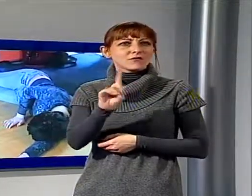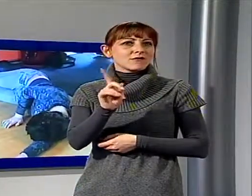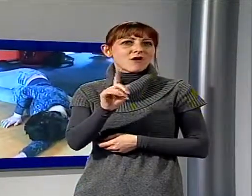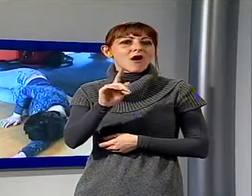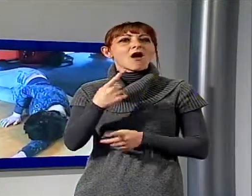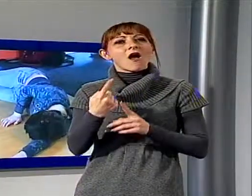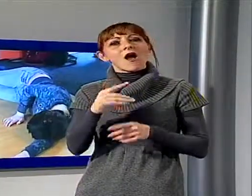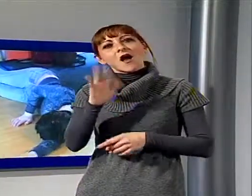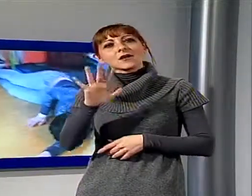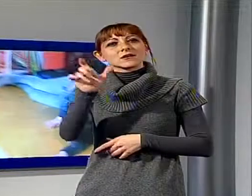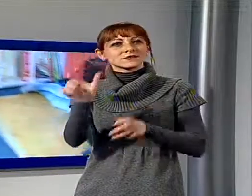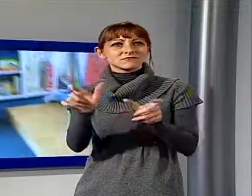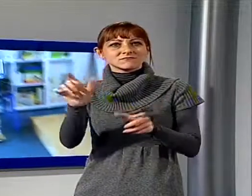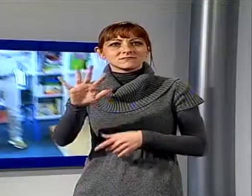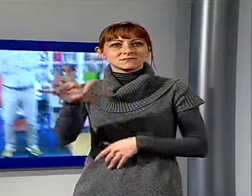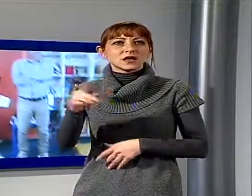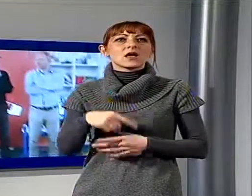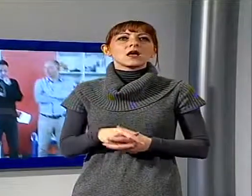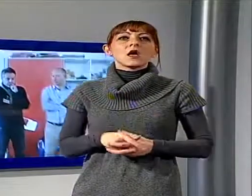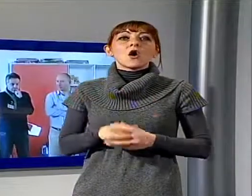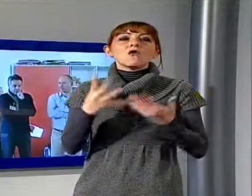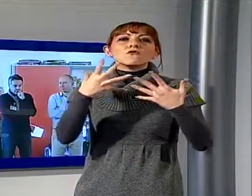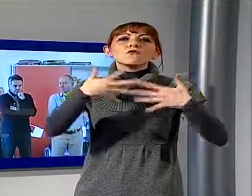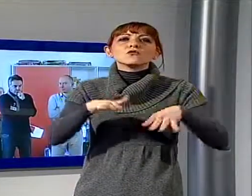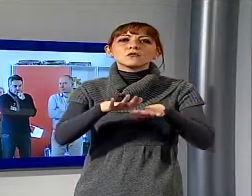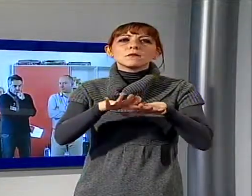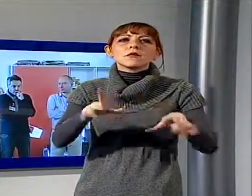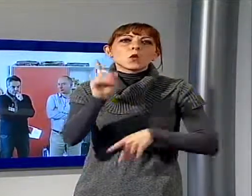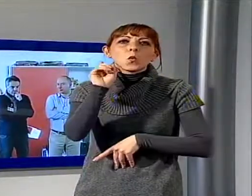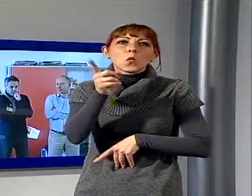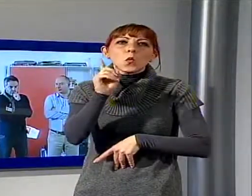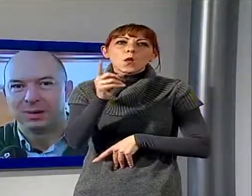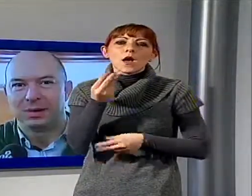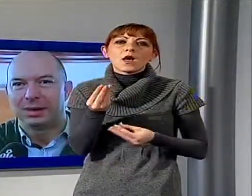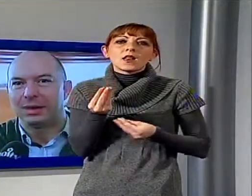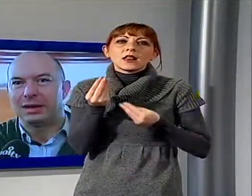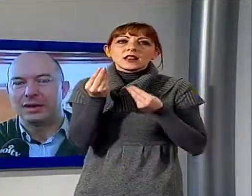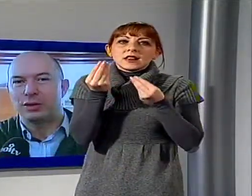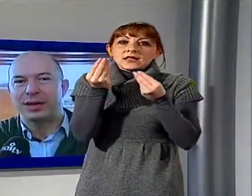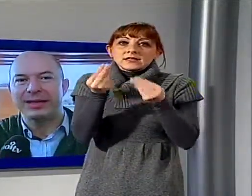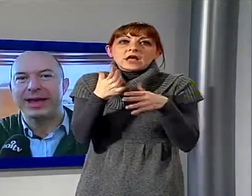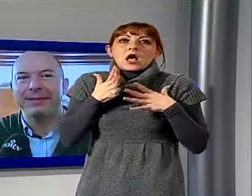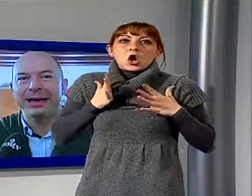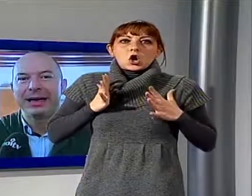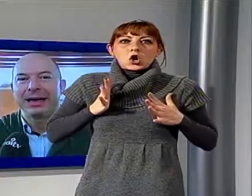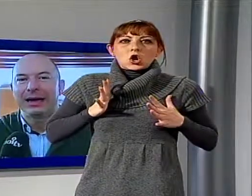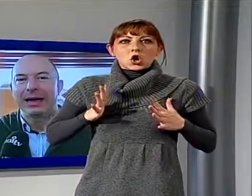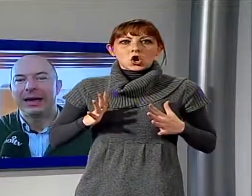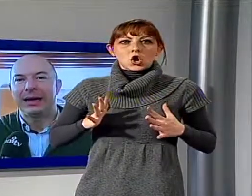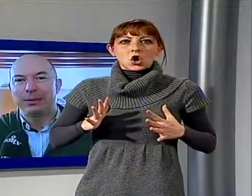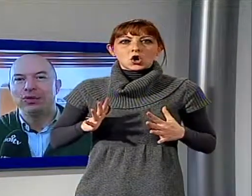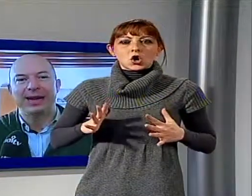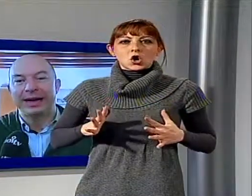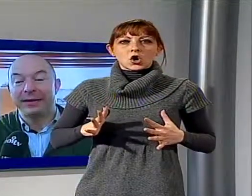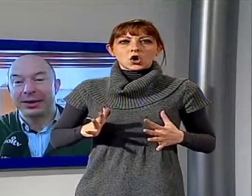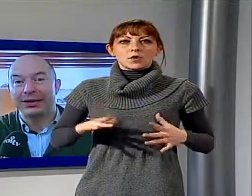sensoriale sono quello di riuscire a far percepire al corpo nel suo insieme la